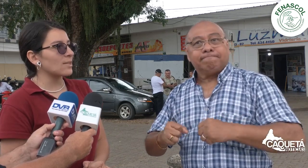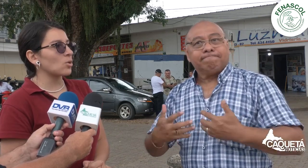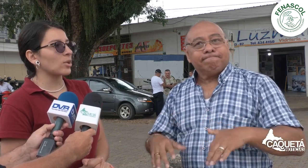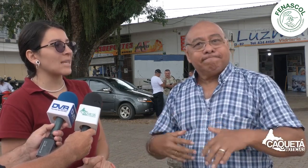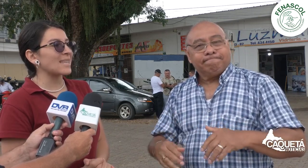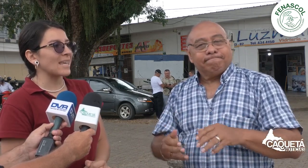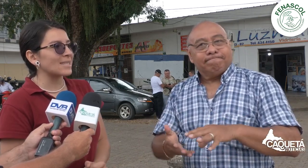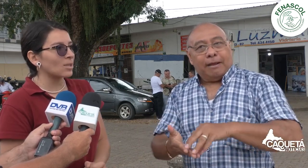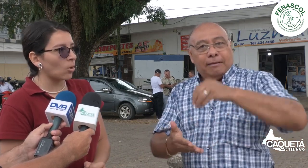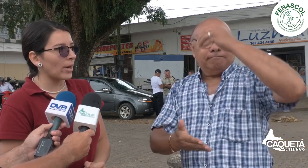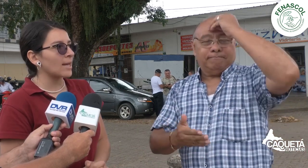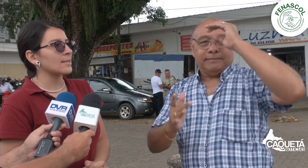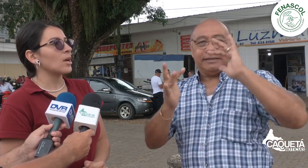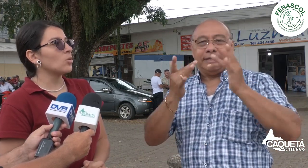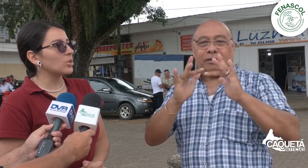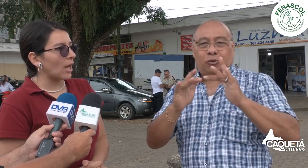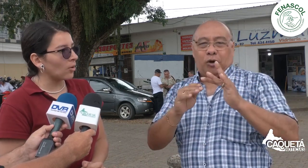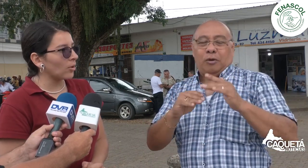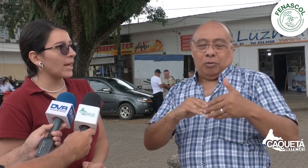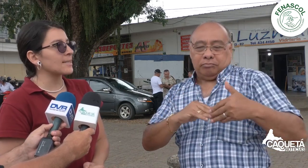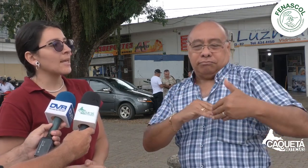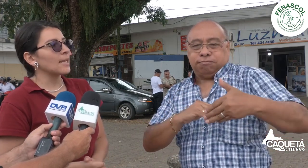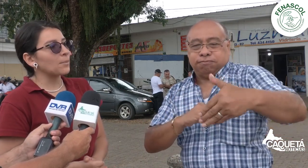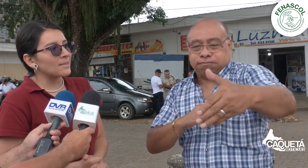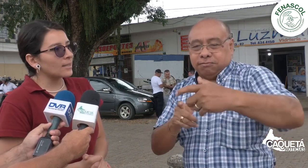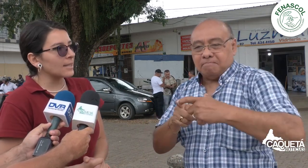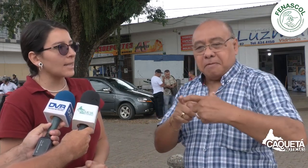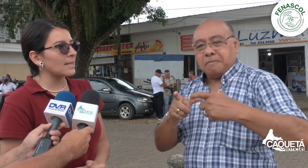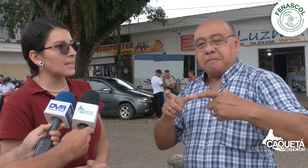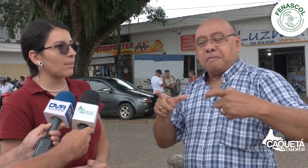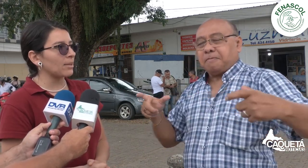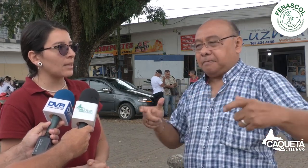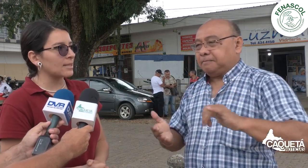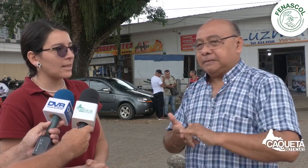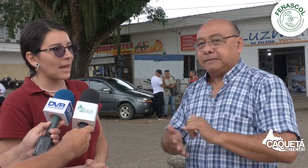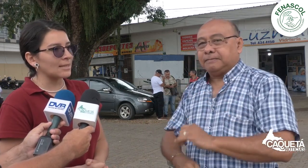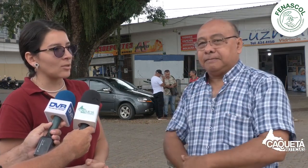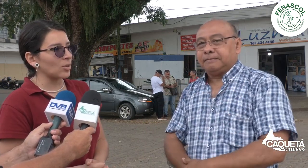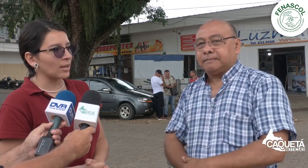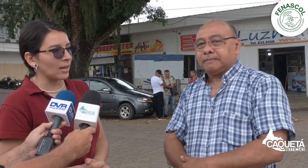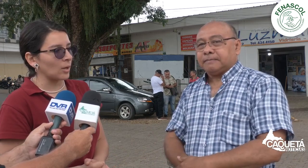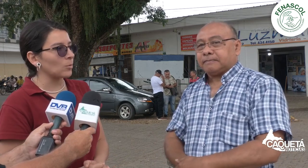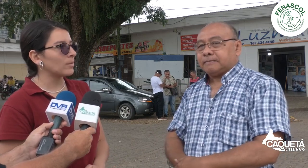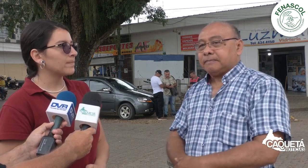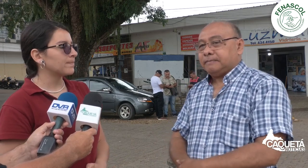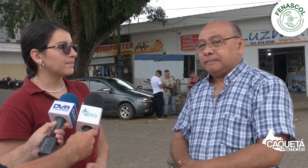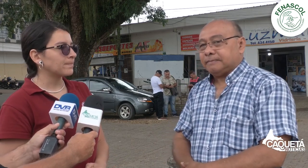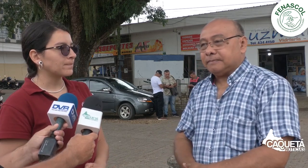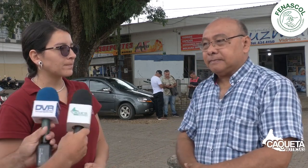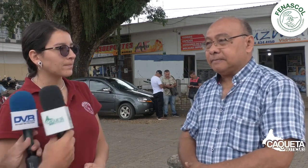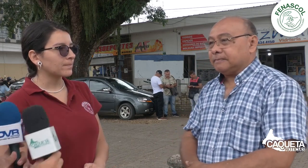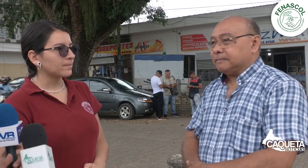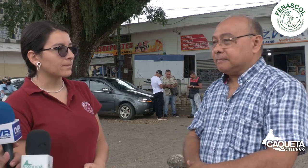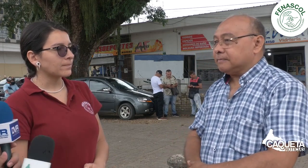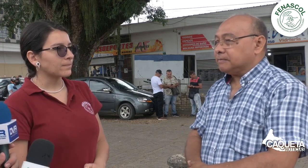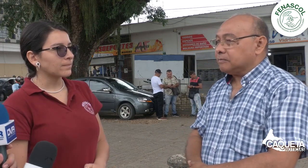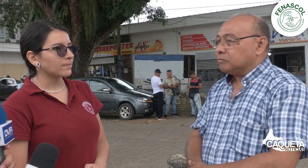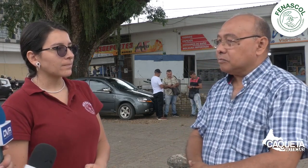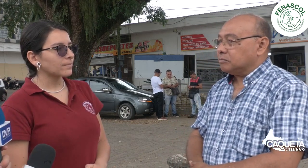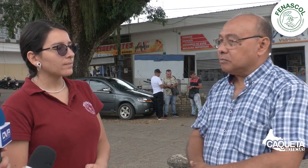sordas, gestoras, luchadoras y pues interesadas en aprender acerca del centro de relevo. ¿Cuáles regiones